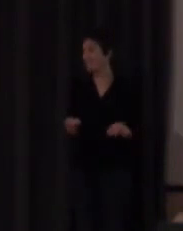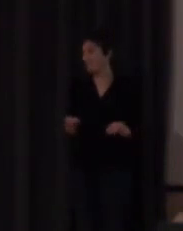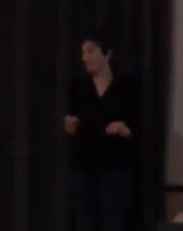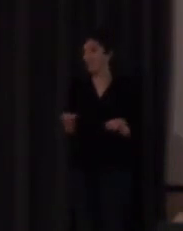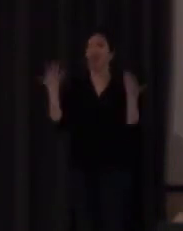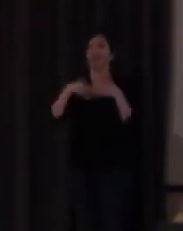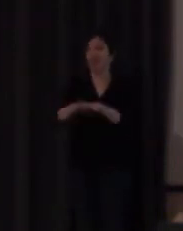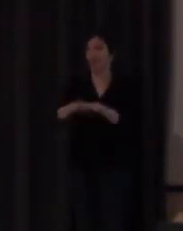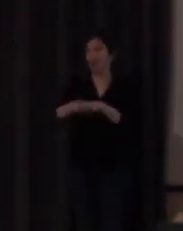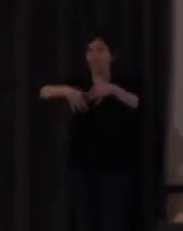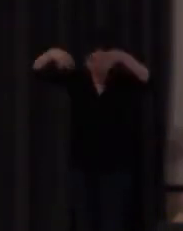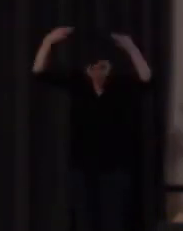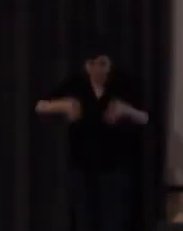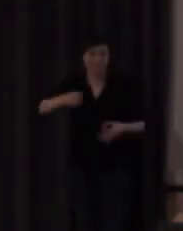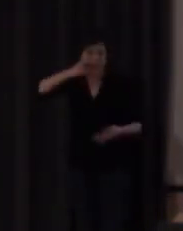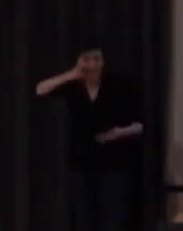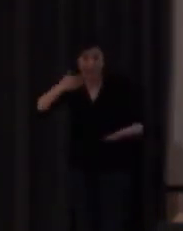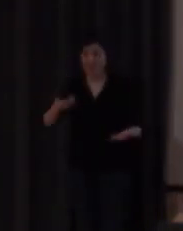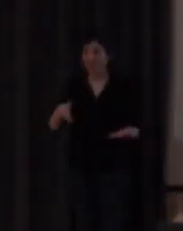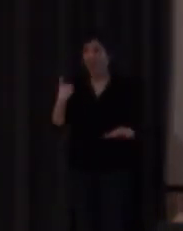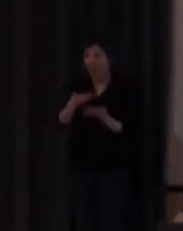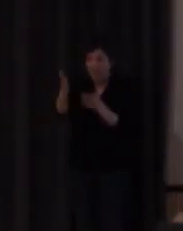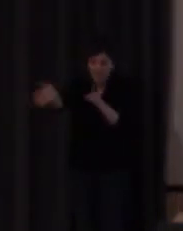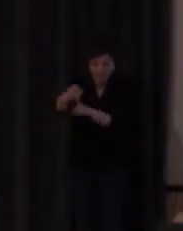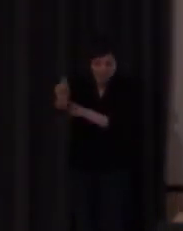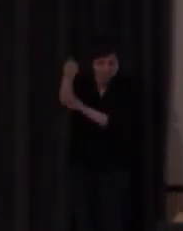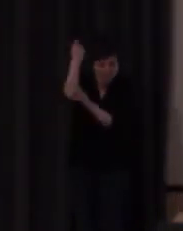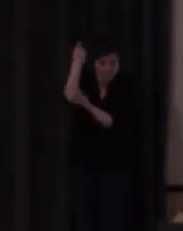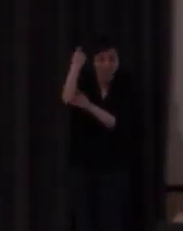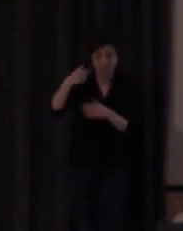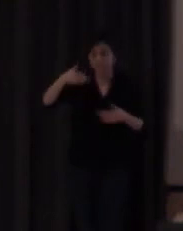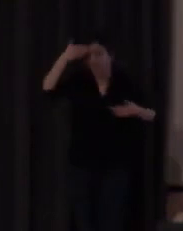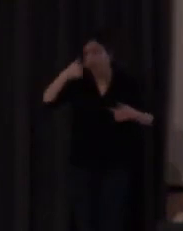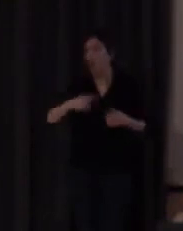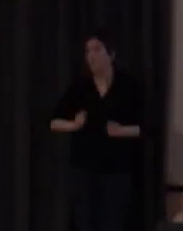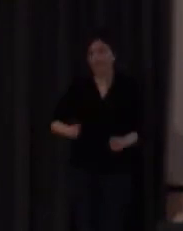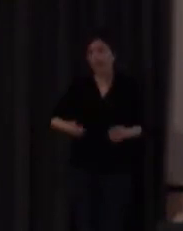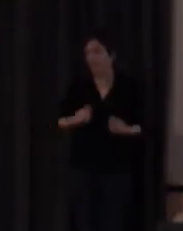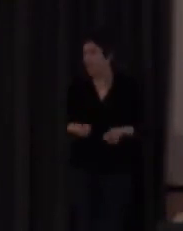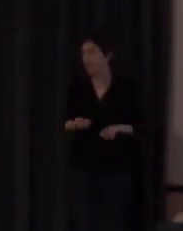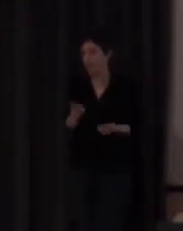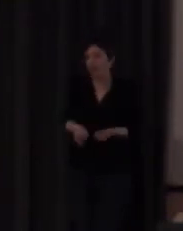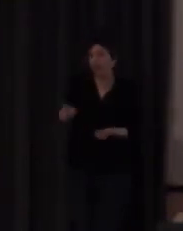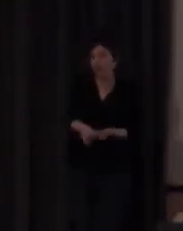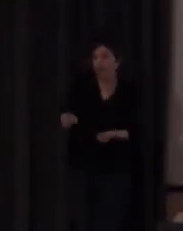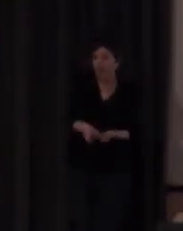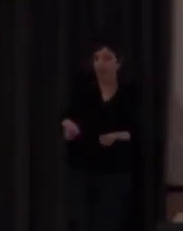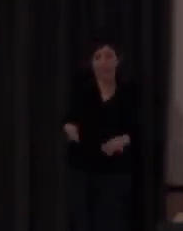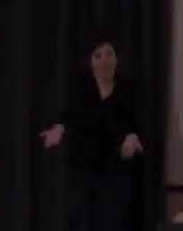la integración real hasta que eso ocurra venga soy muy pesado con este término pero es una